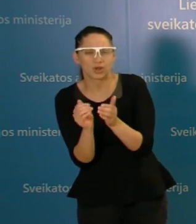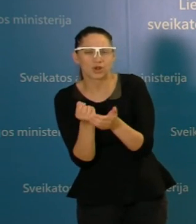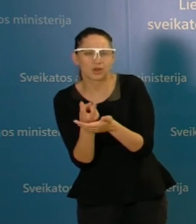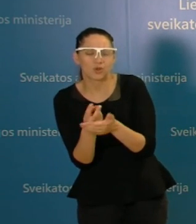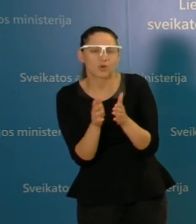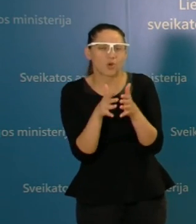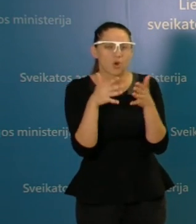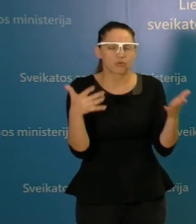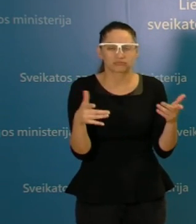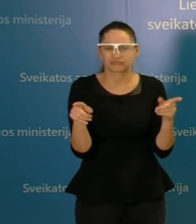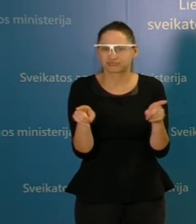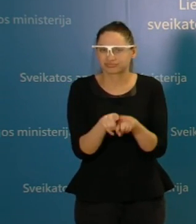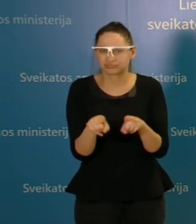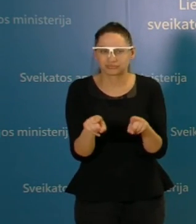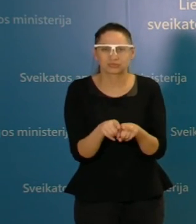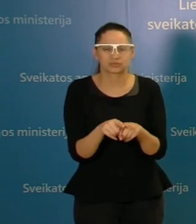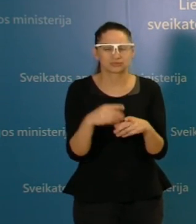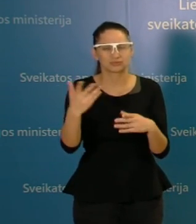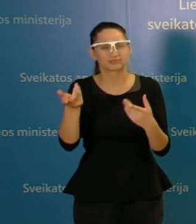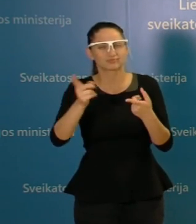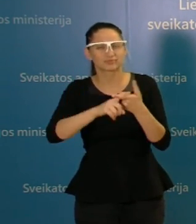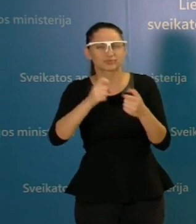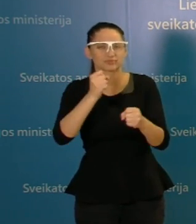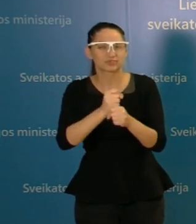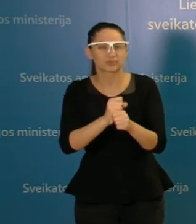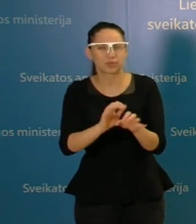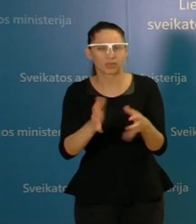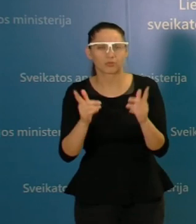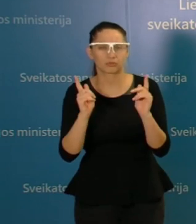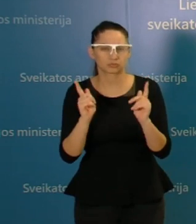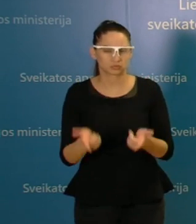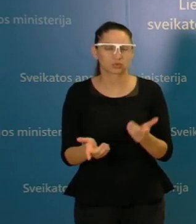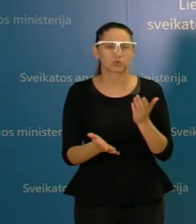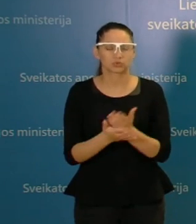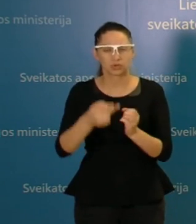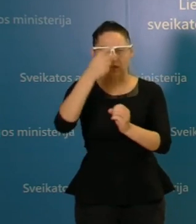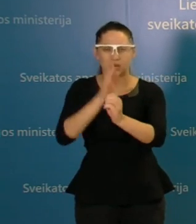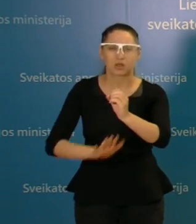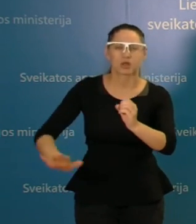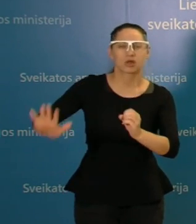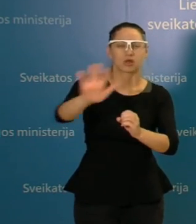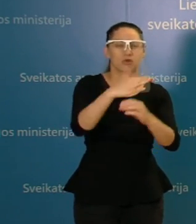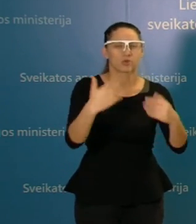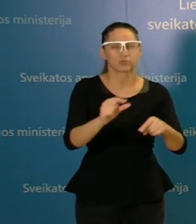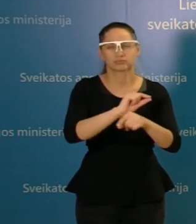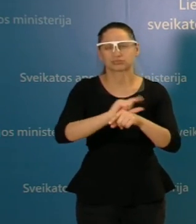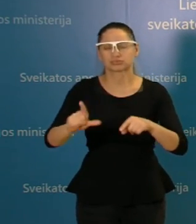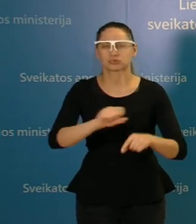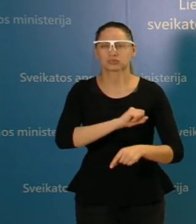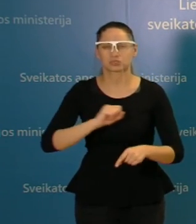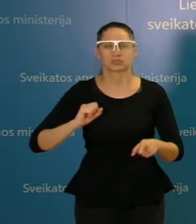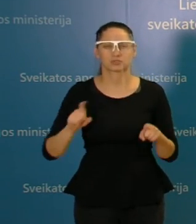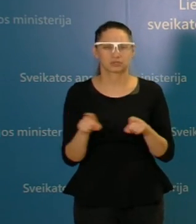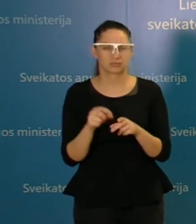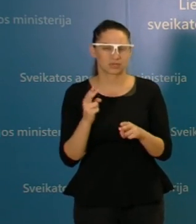skirtingi profiliai, skirtingos veiklos, bet jau yra registruojama visoje Lietuvoje. Ir pats toksai